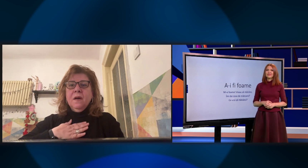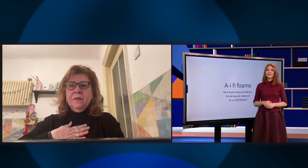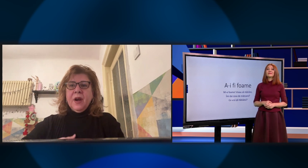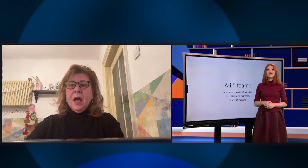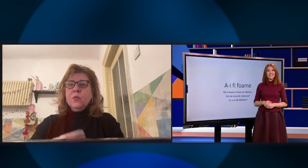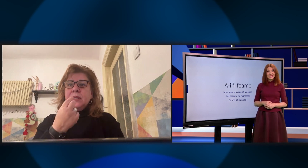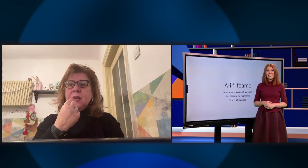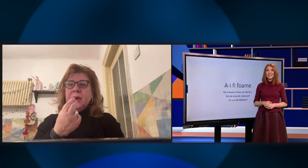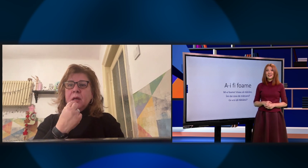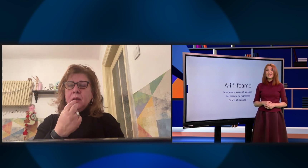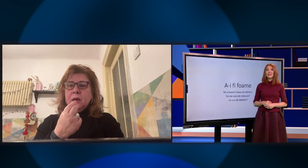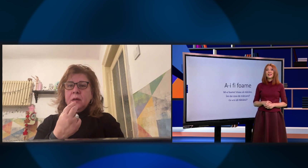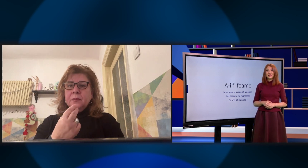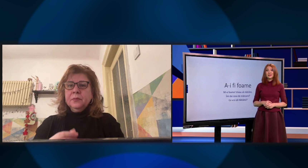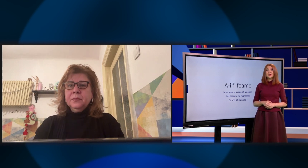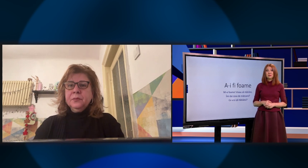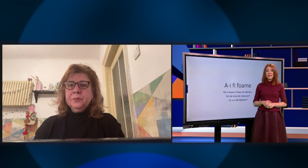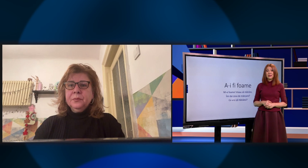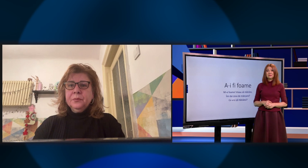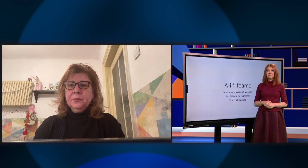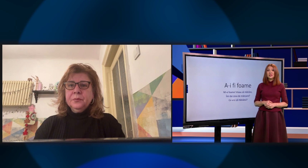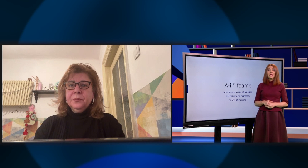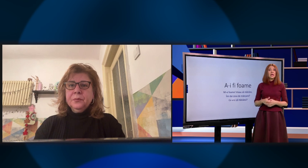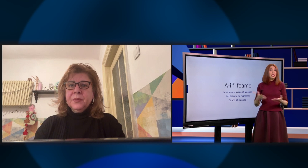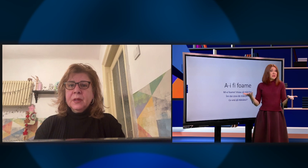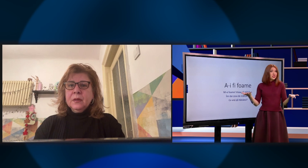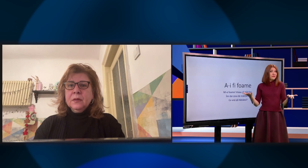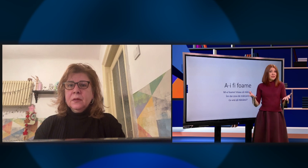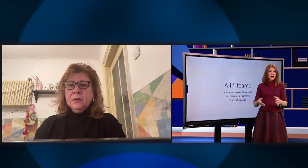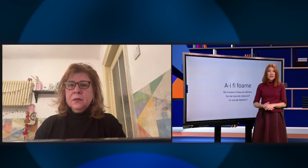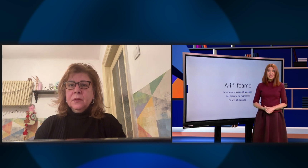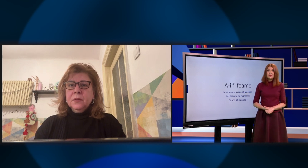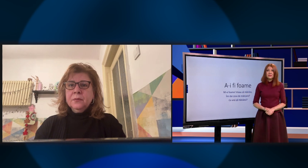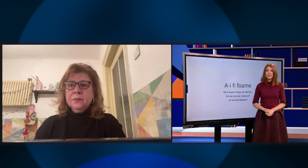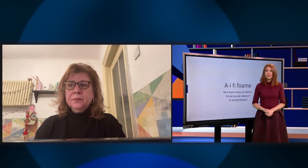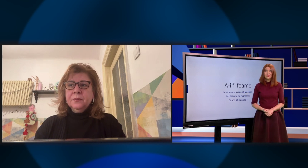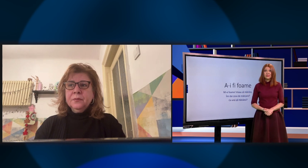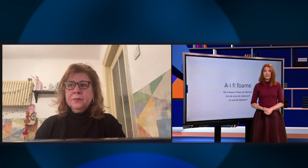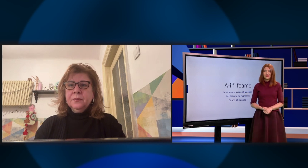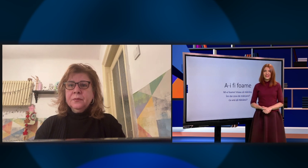Eu vreau să mănânc. Bine. Îmi dai ceva de mâncare?